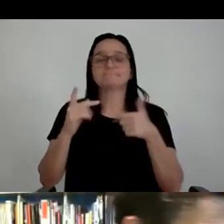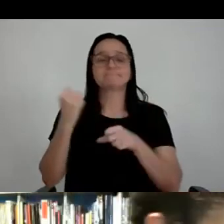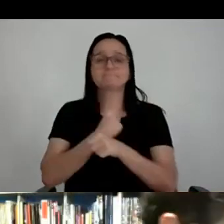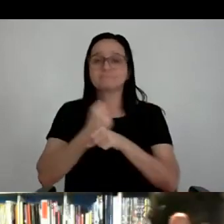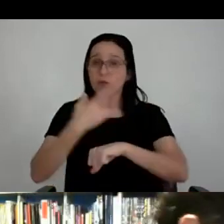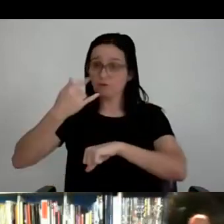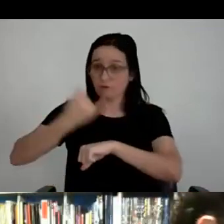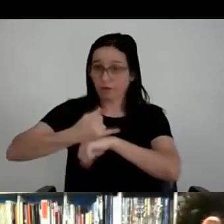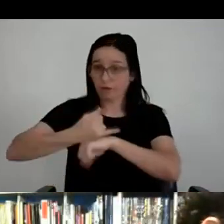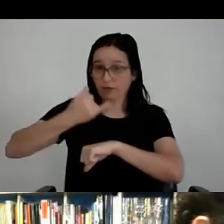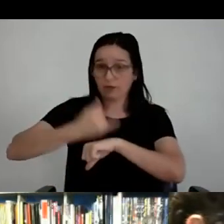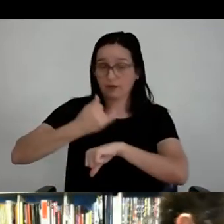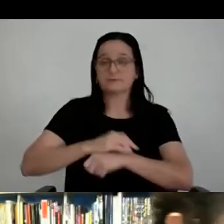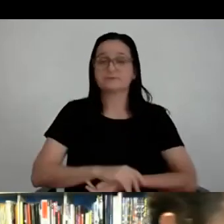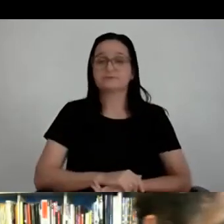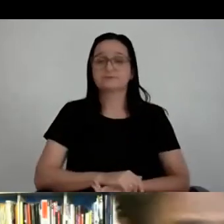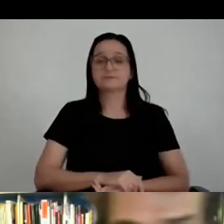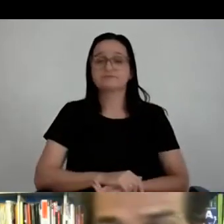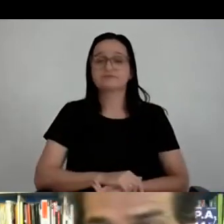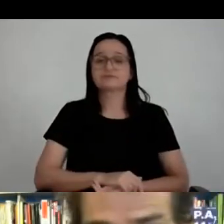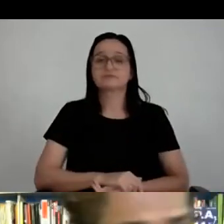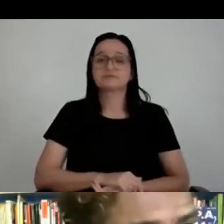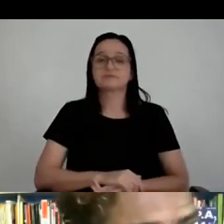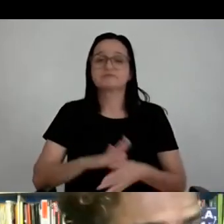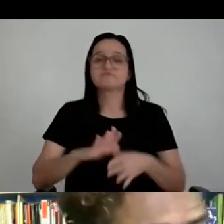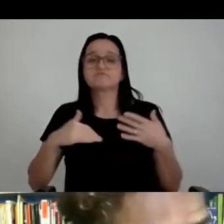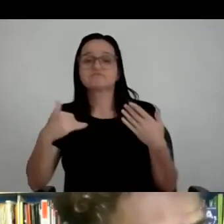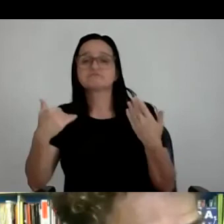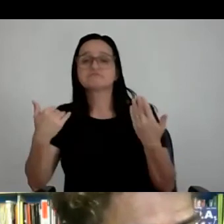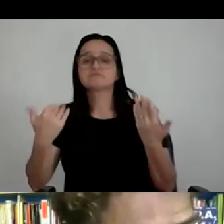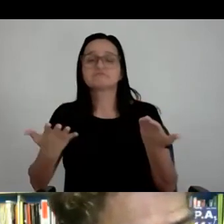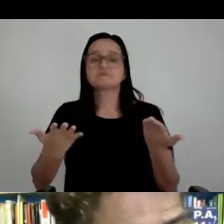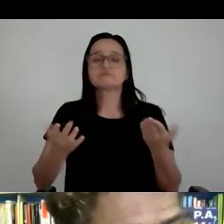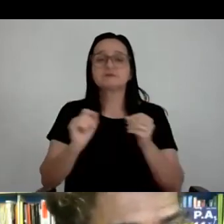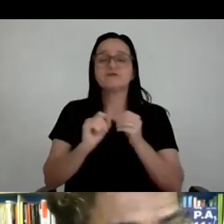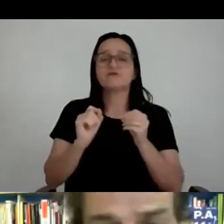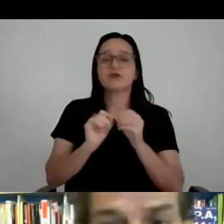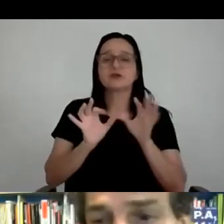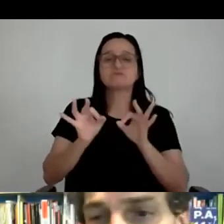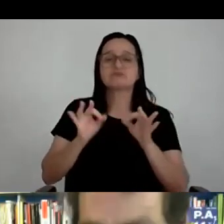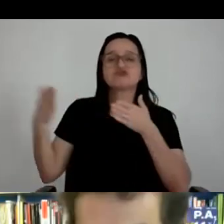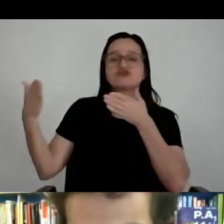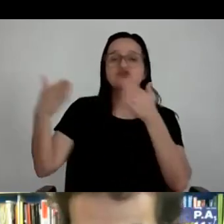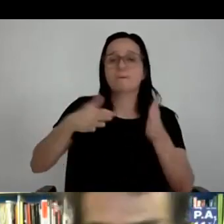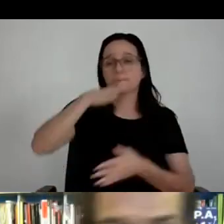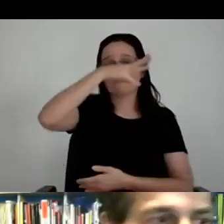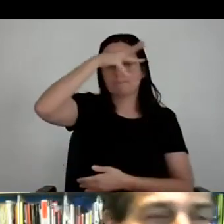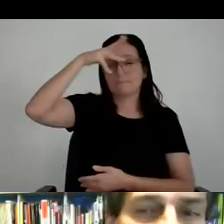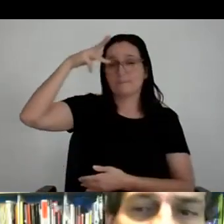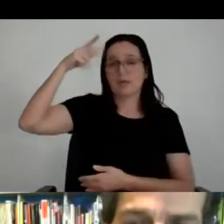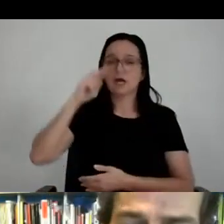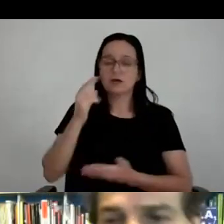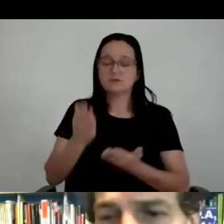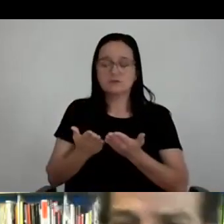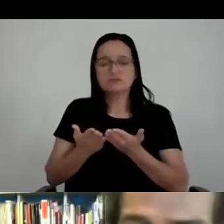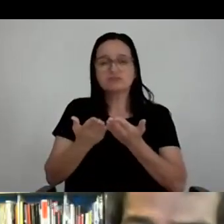aí a gente produziu, volta ao anterior, a gente foi a Manaus, descobrimos umas balsas verticais compridas, mas não tinham as laterais, temos